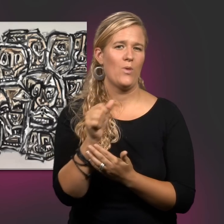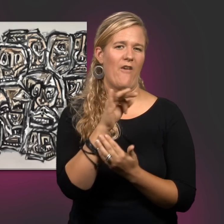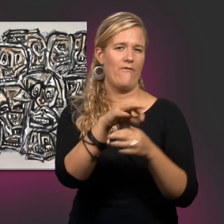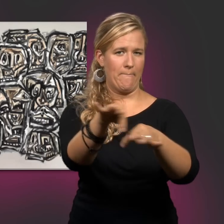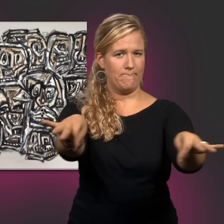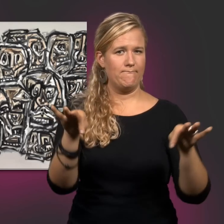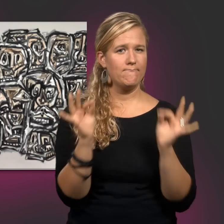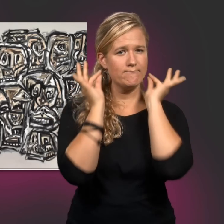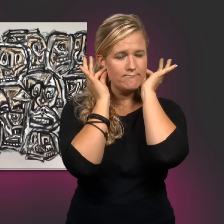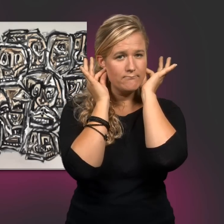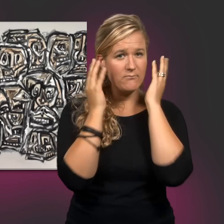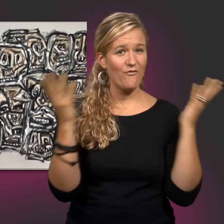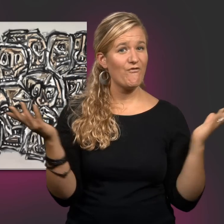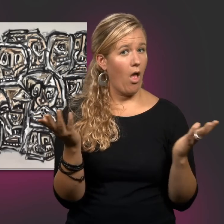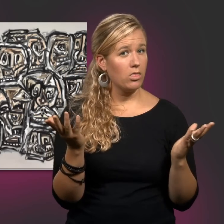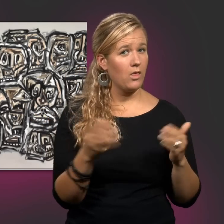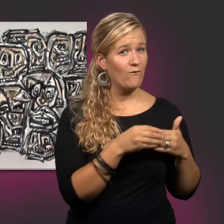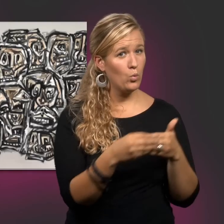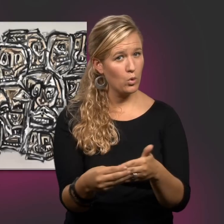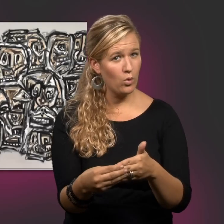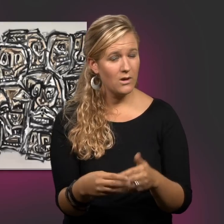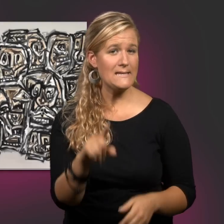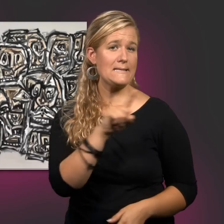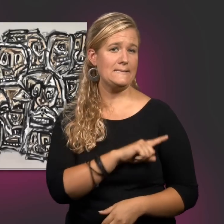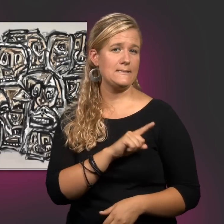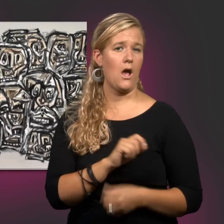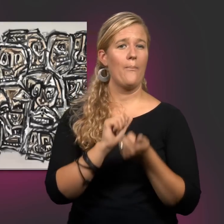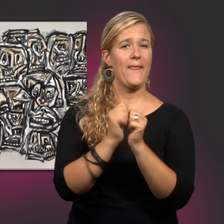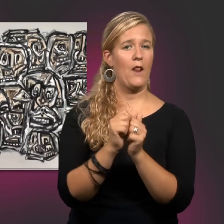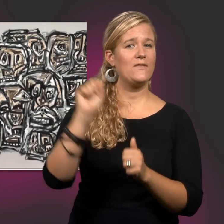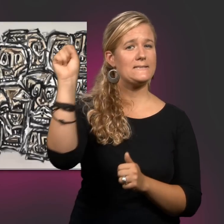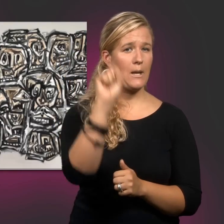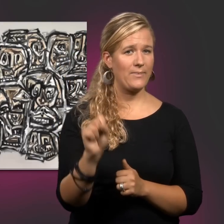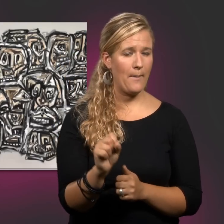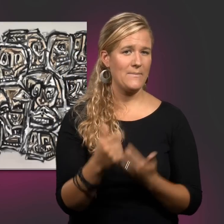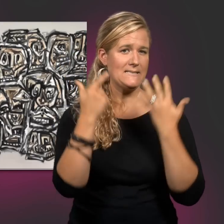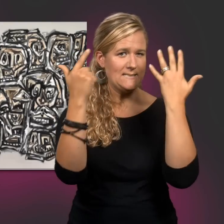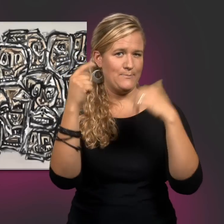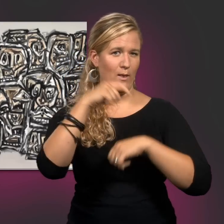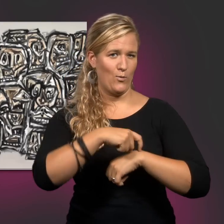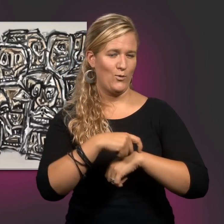und FM-Meiling-Anlage. Die Führung findet am Dienstag, 11. September um 7 Uhr statt.